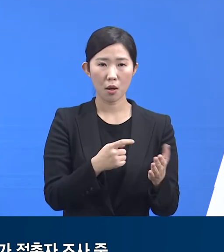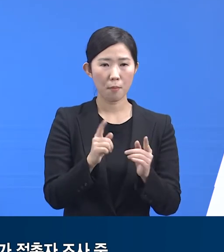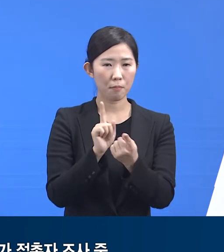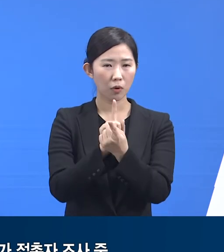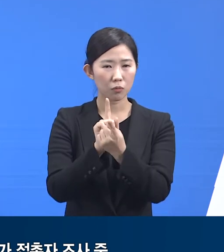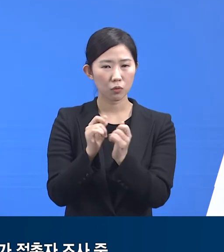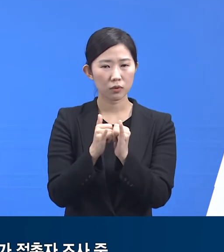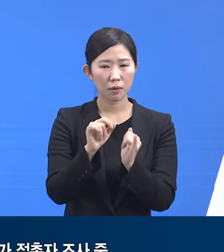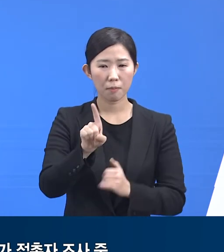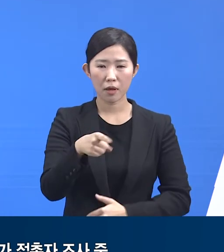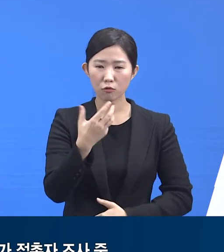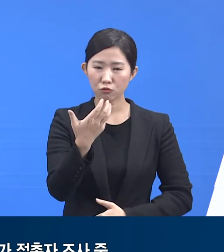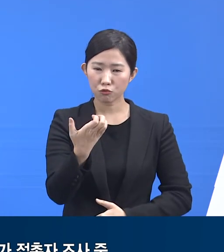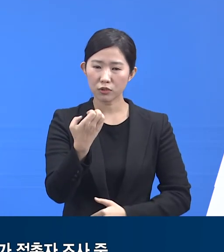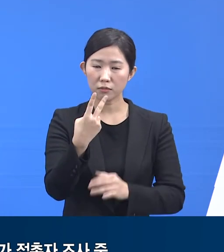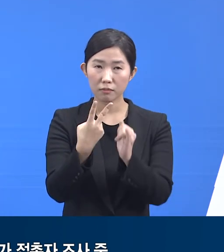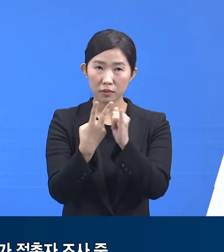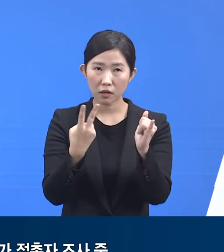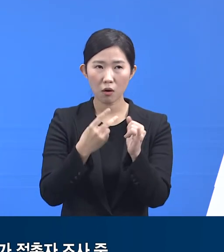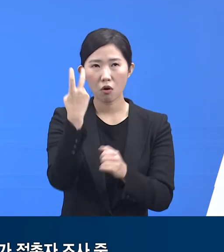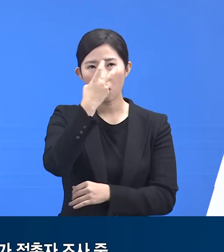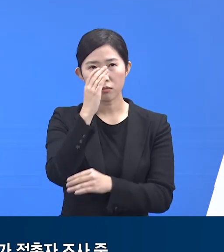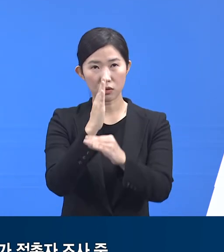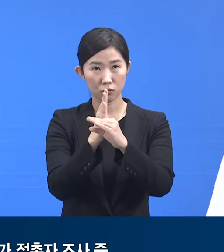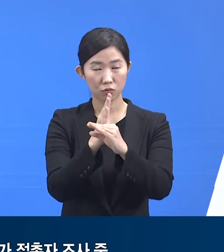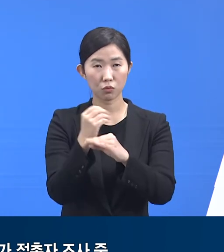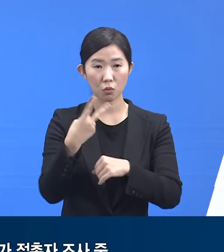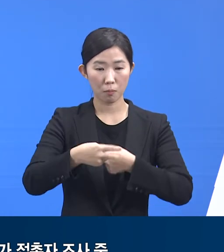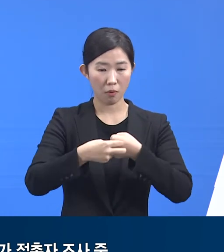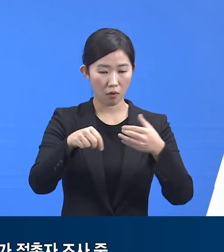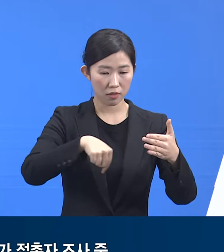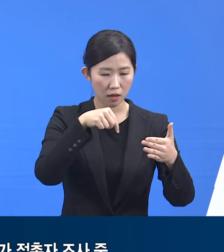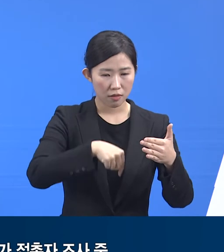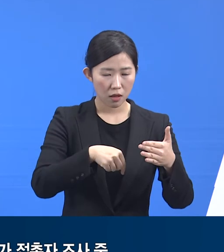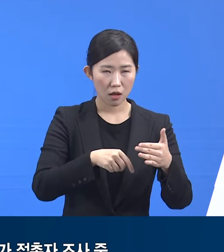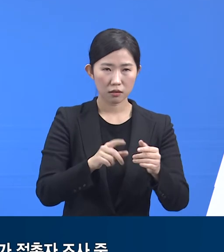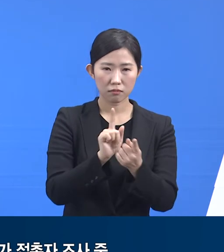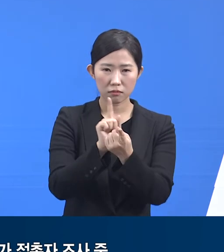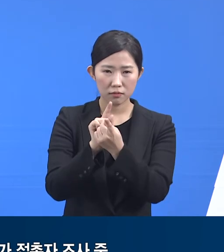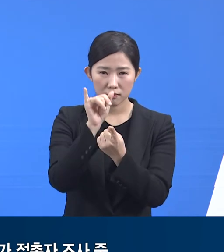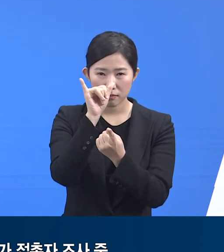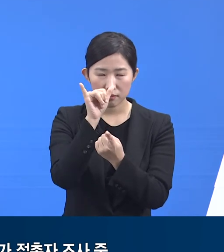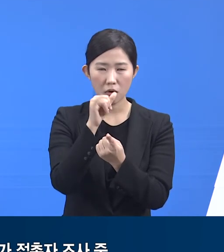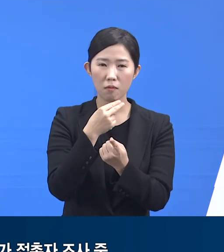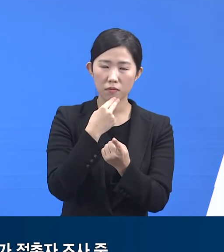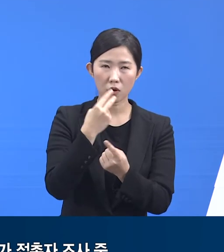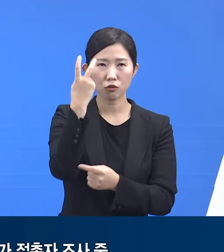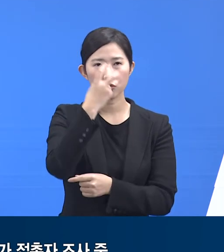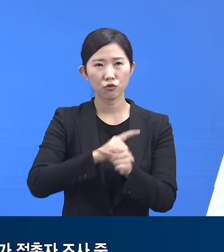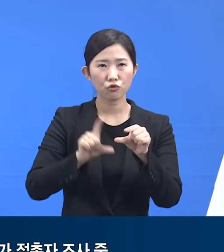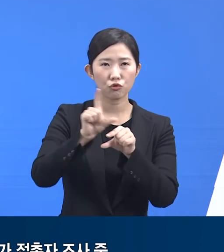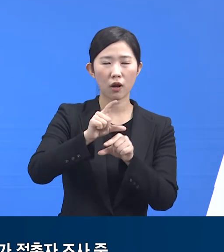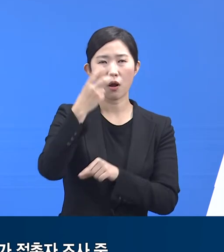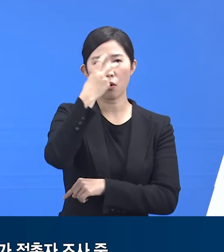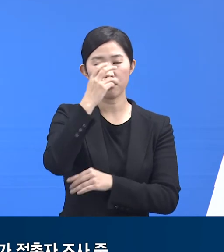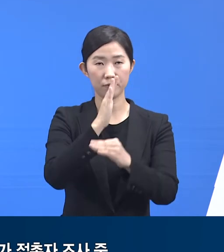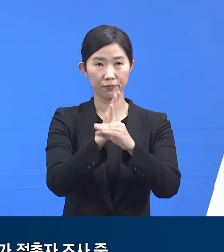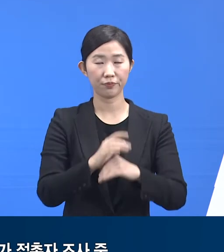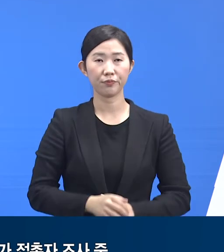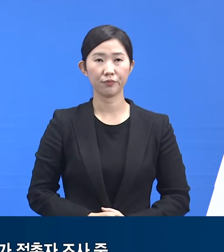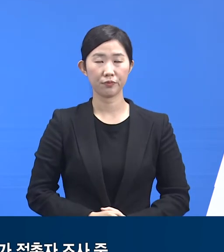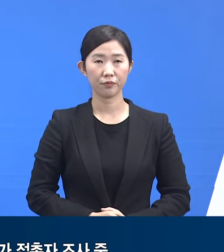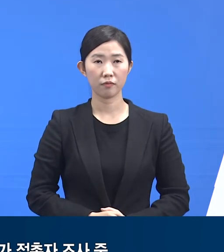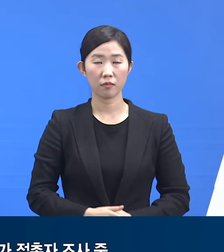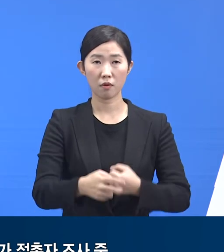대하여 검사 중이며 병원 내 추가 접촉자를 조사 중에 있습니다. 의료인의 코로나19 감염은